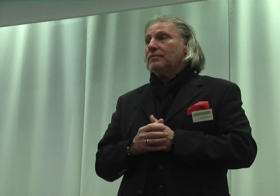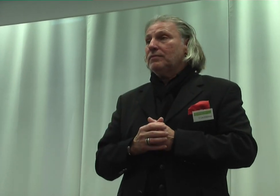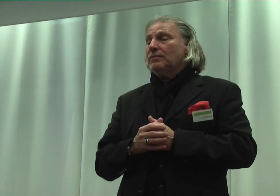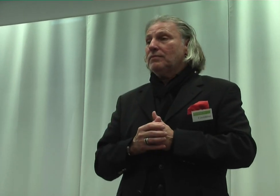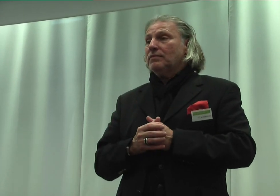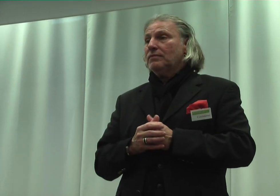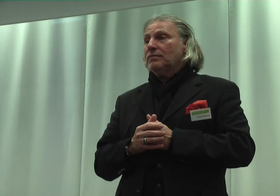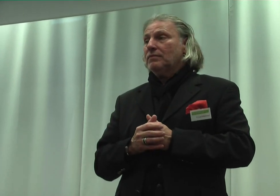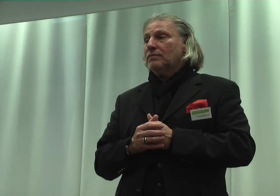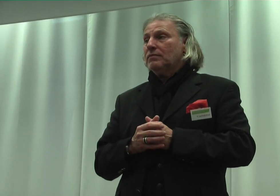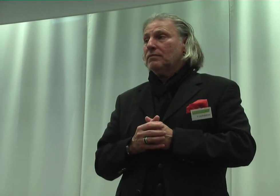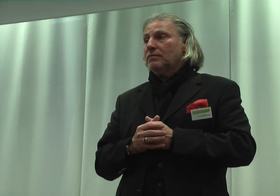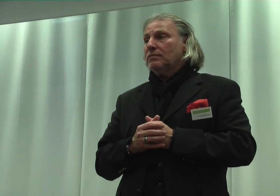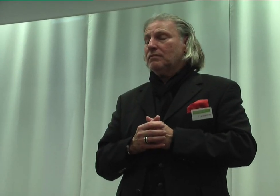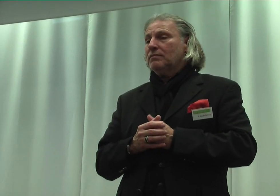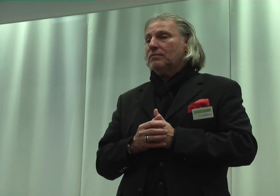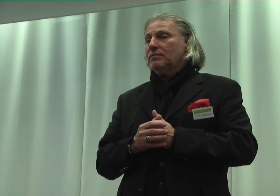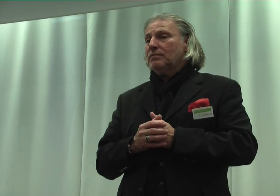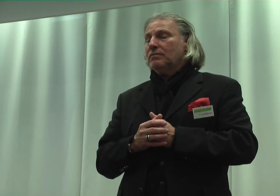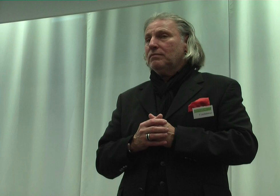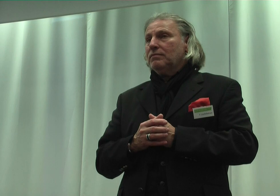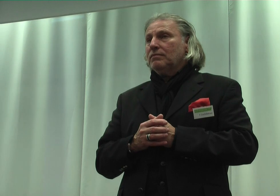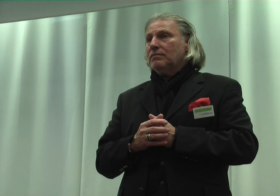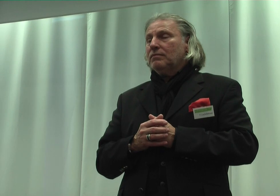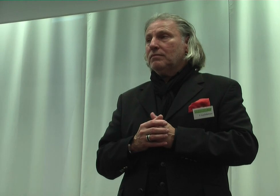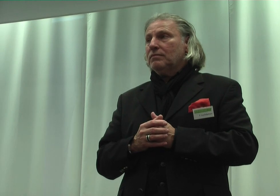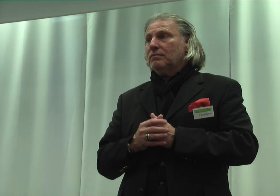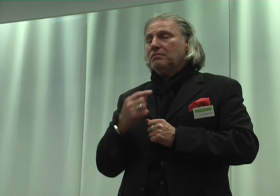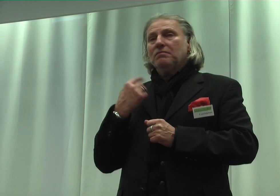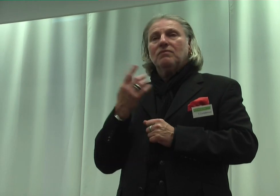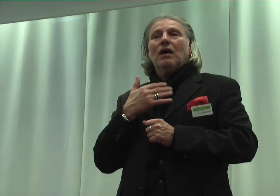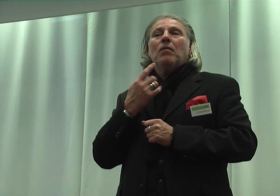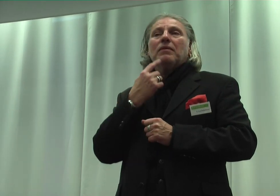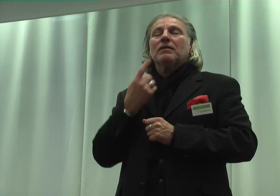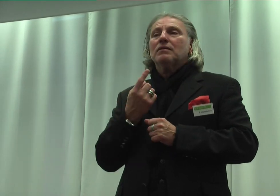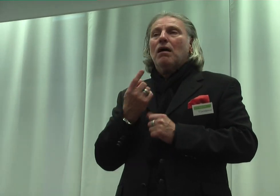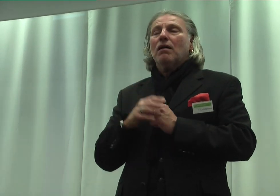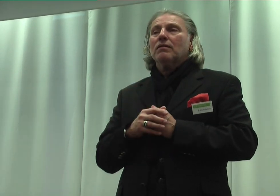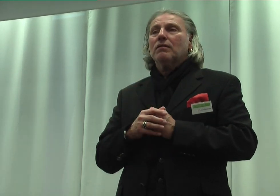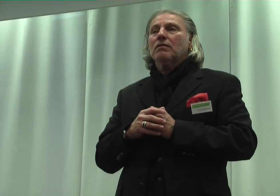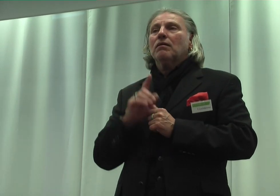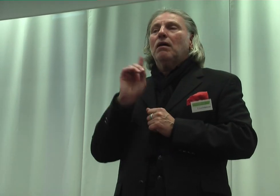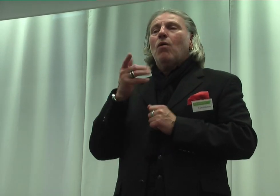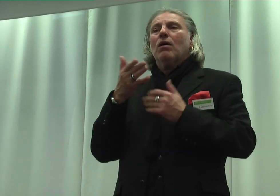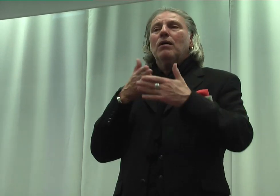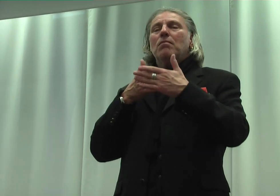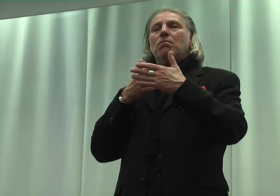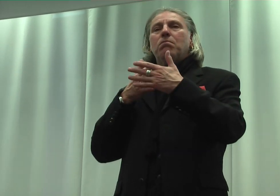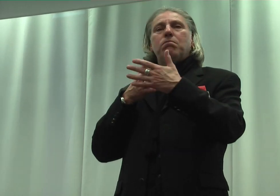Wir haben ja gesagt, dass auch Barrieren nicht